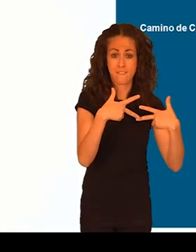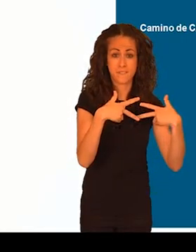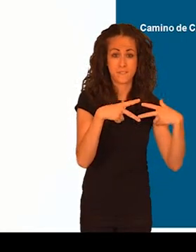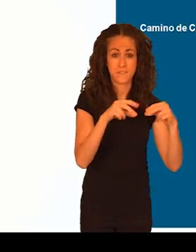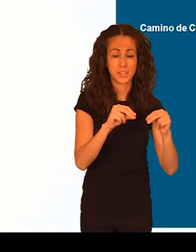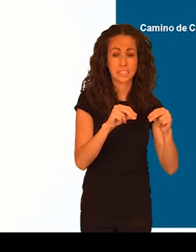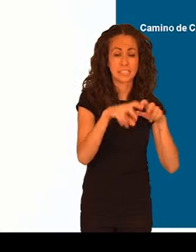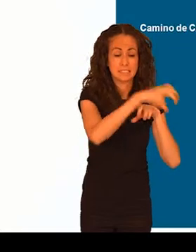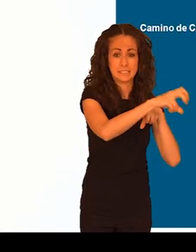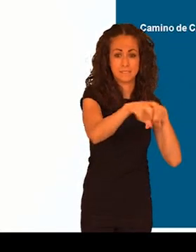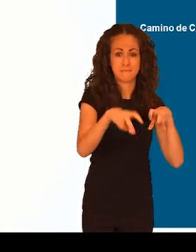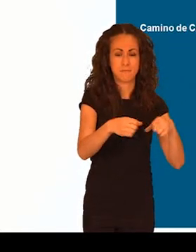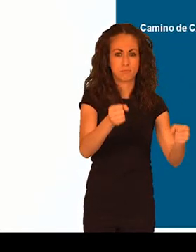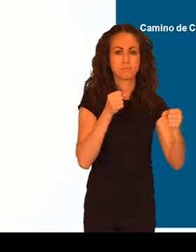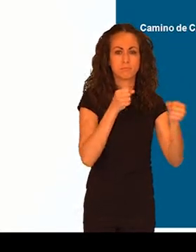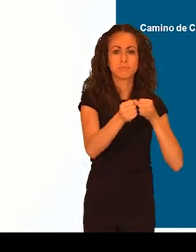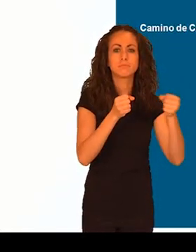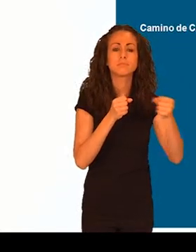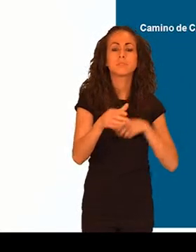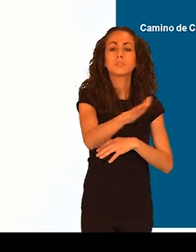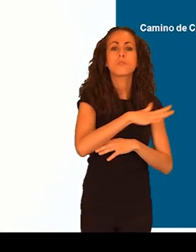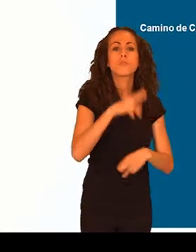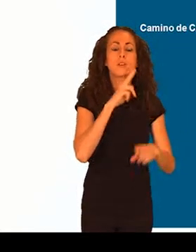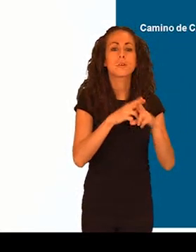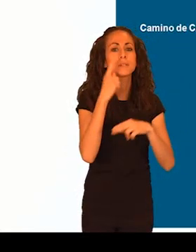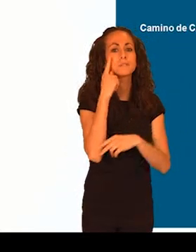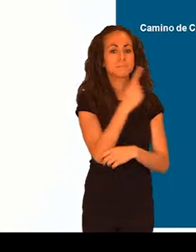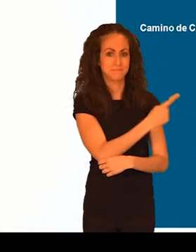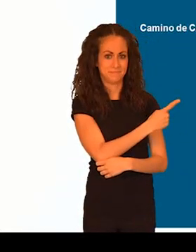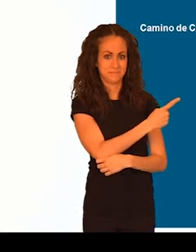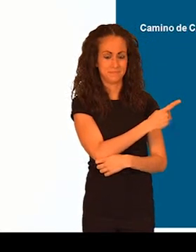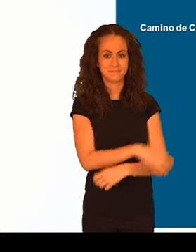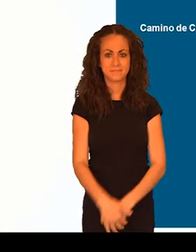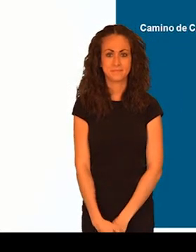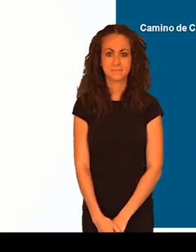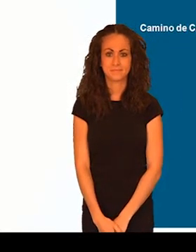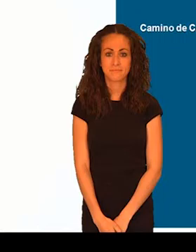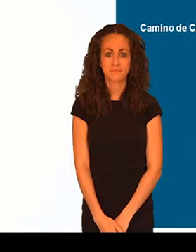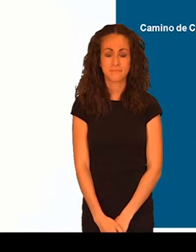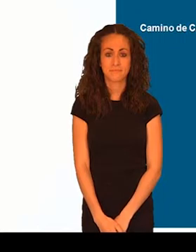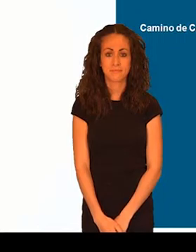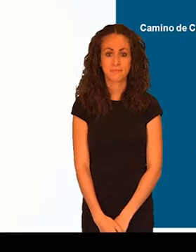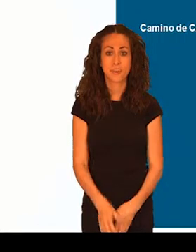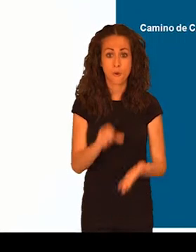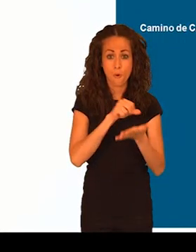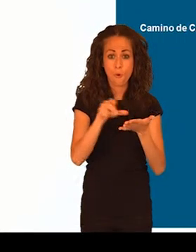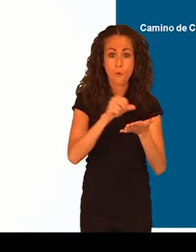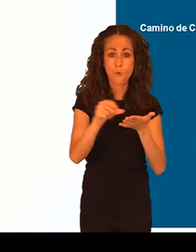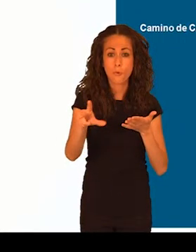situada en calle Cronista Madrid-Muñoz, barriada Sagrada Familia. Esta ruta comienza en la zona de musculación al aire libre de Parque de la